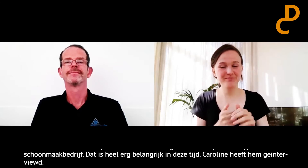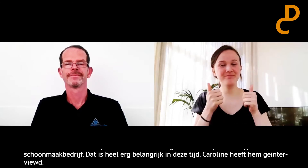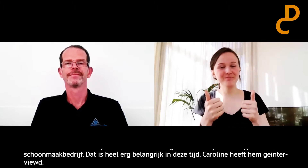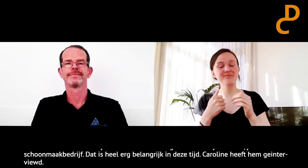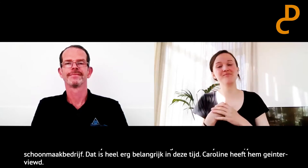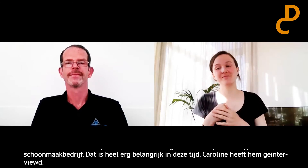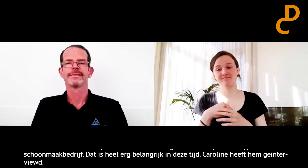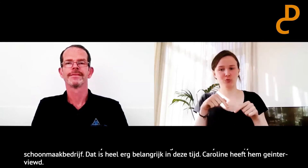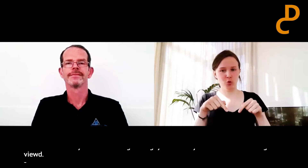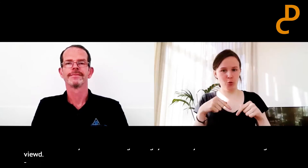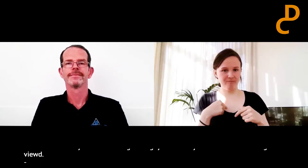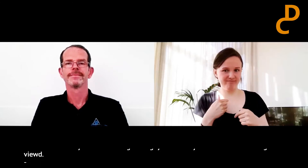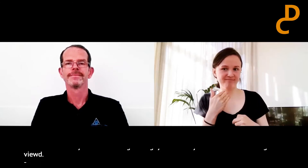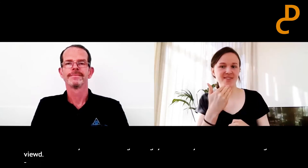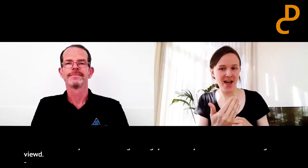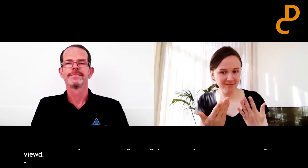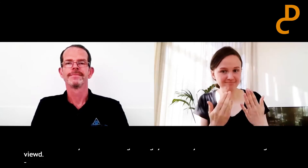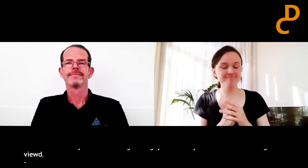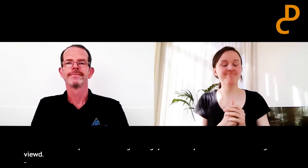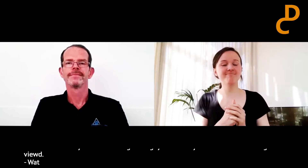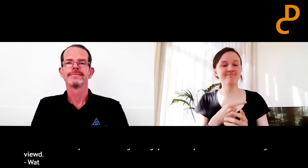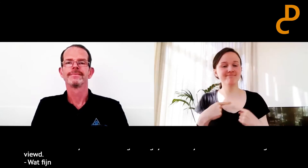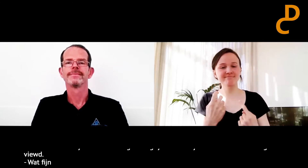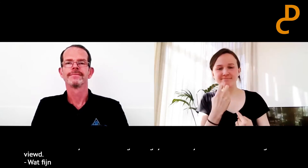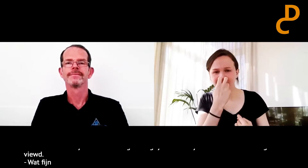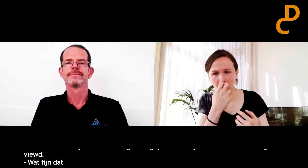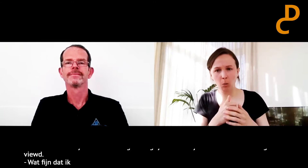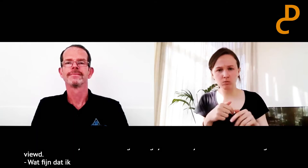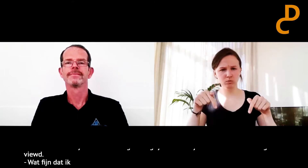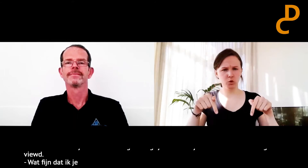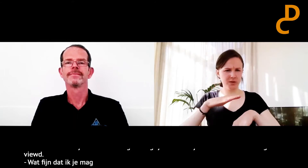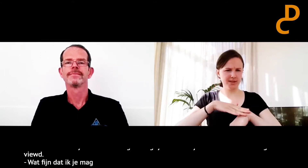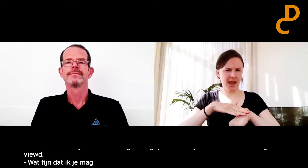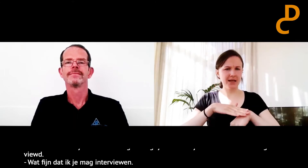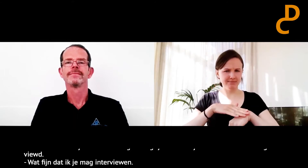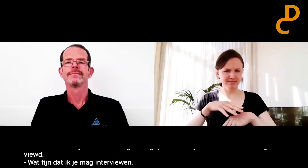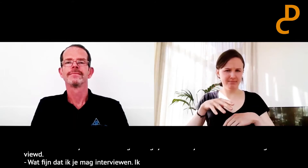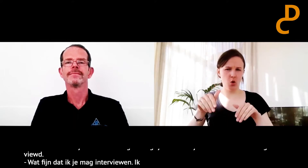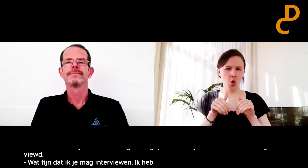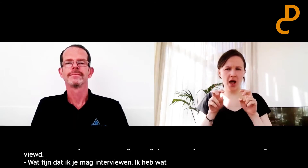Wat fijn dat je de tijd hebt genomen dat ik je mag interviewen. Ik heb wat vragen voor je. ben wel benieuwd.